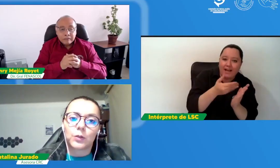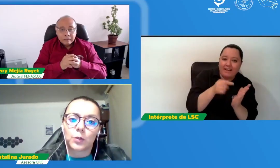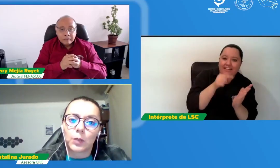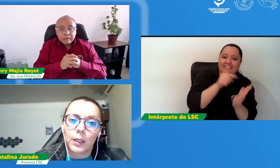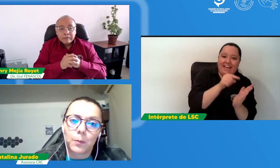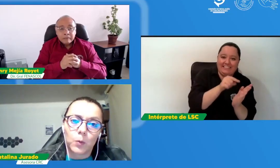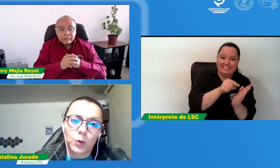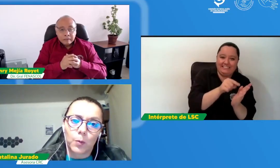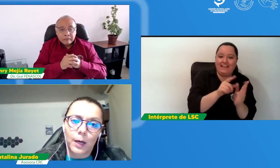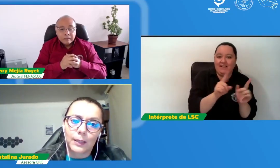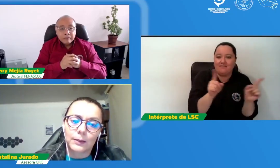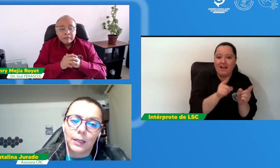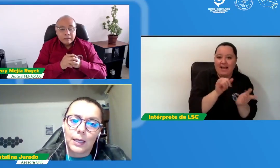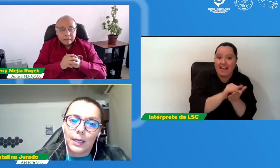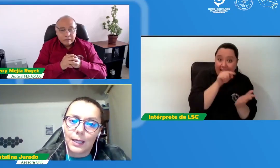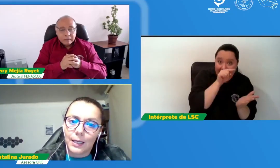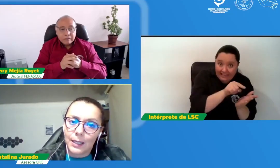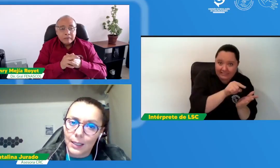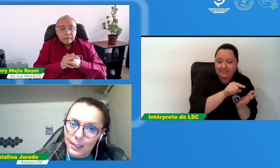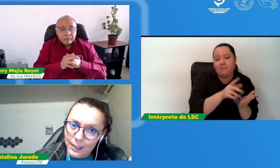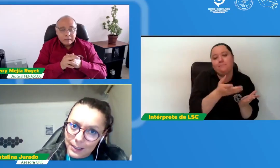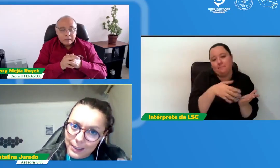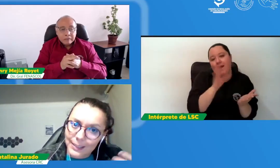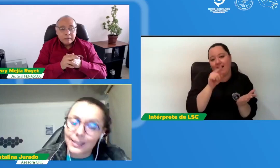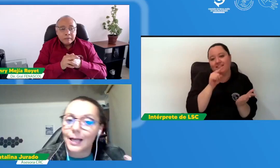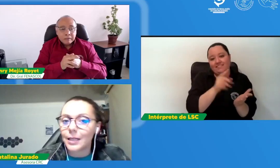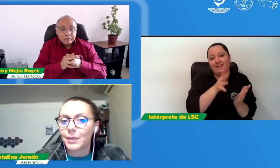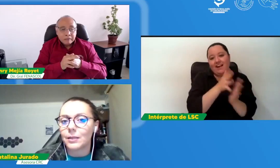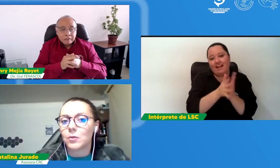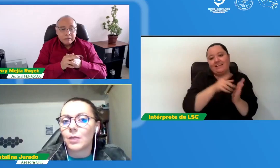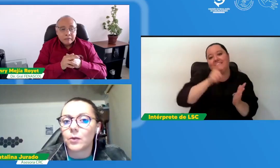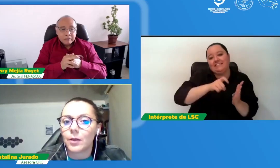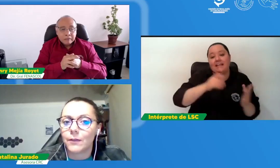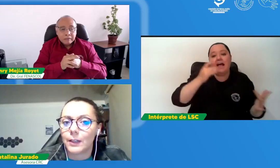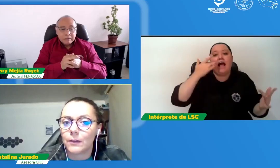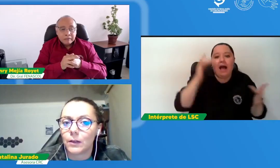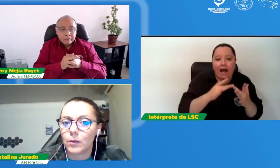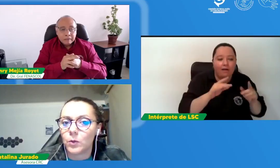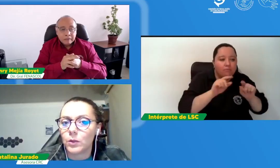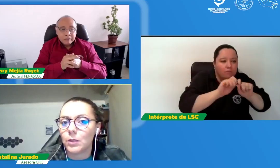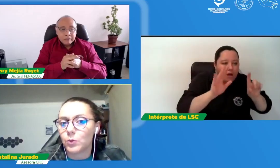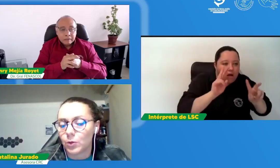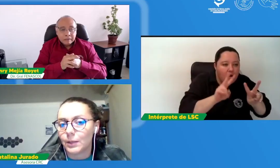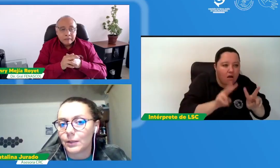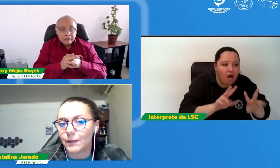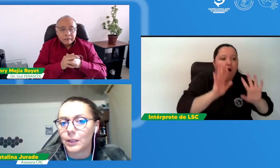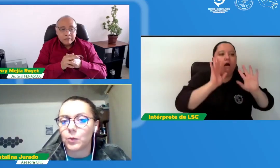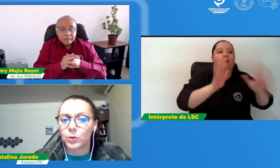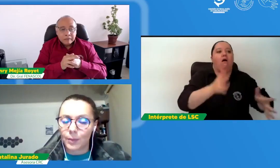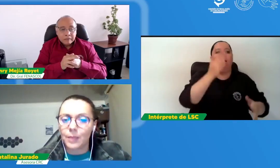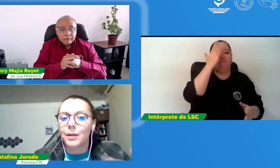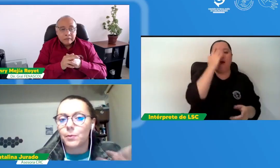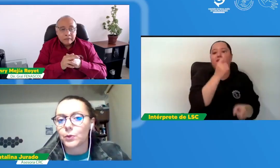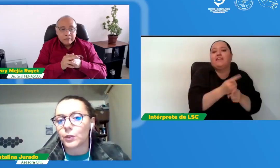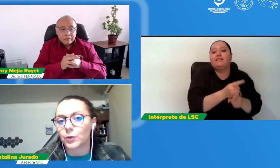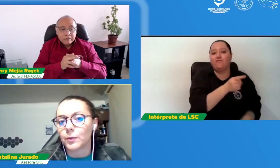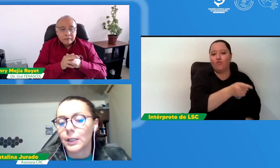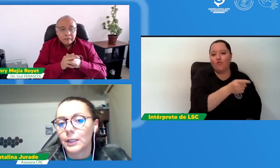es mucho más necesaria para tener un marco de referencia común y mucho más efectivo justamente para el proceso de